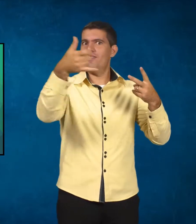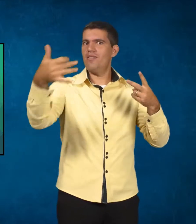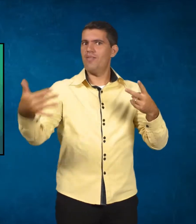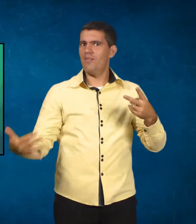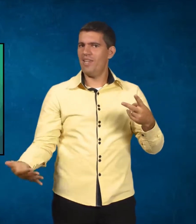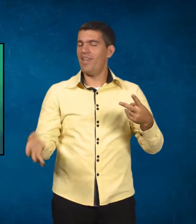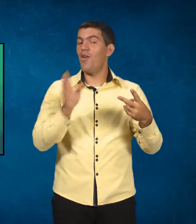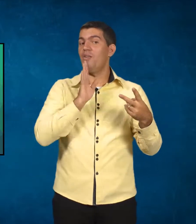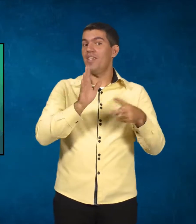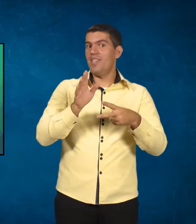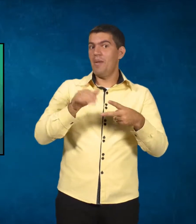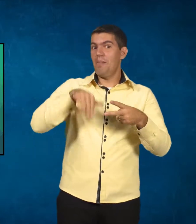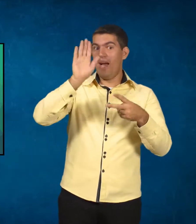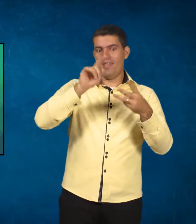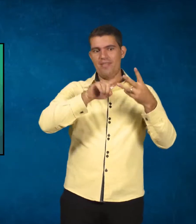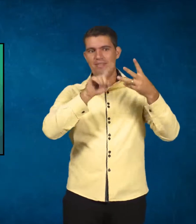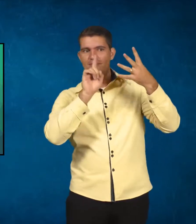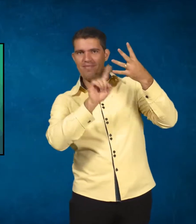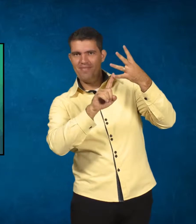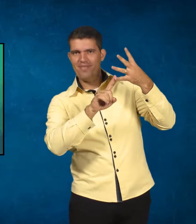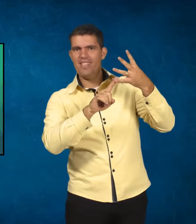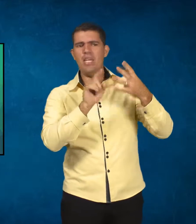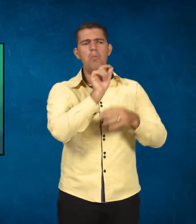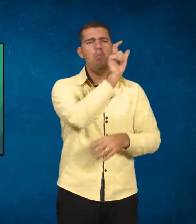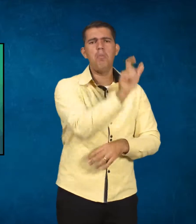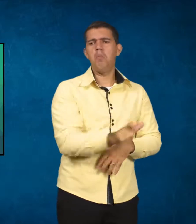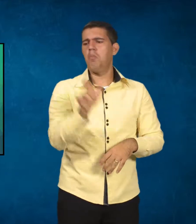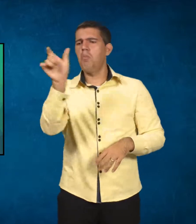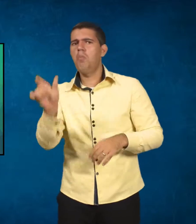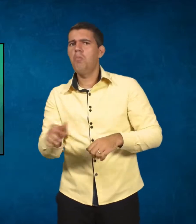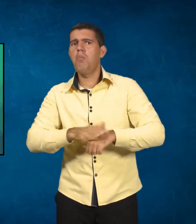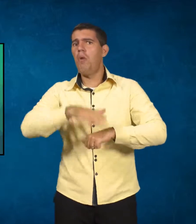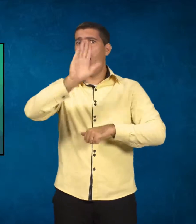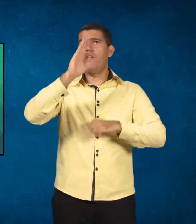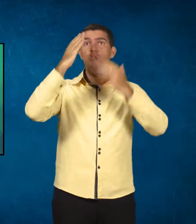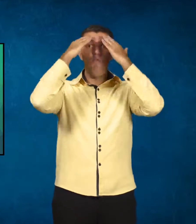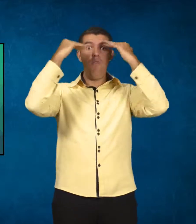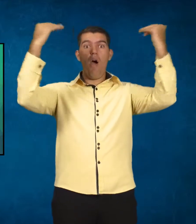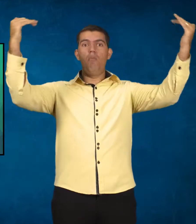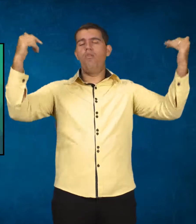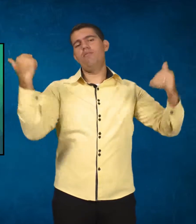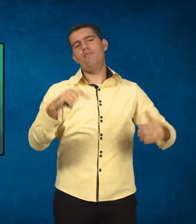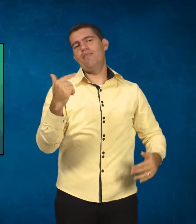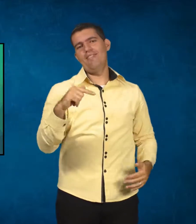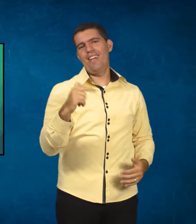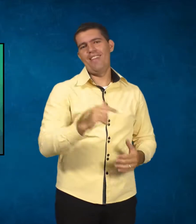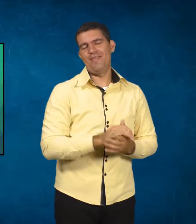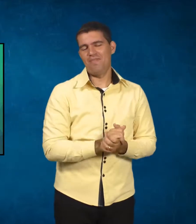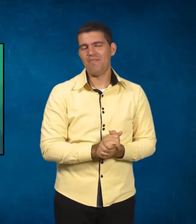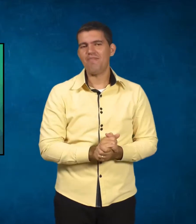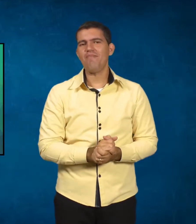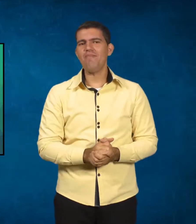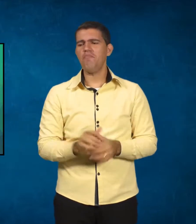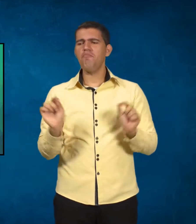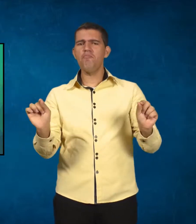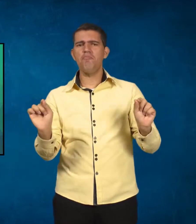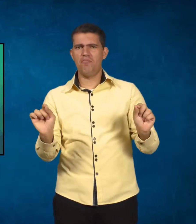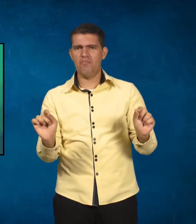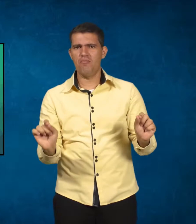conhecer dois autores que talvez não sejam tão conhecidos, pelo